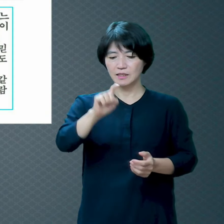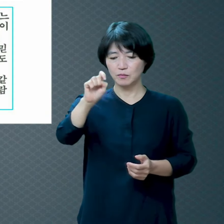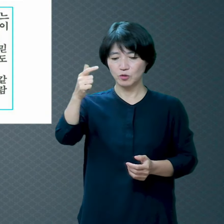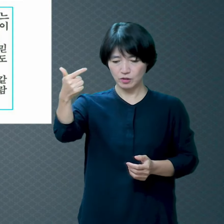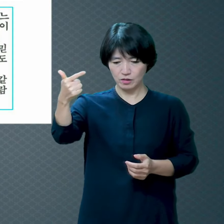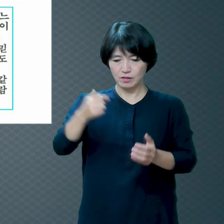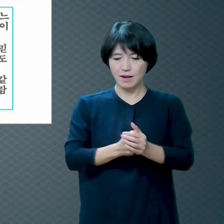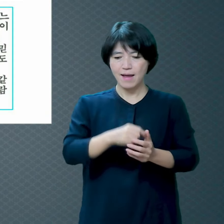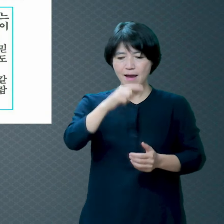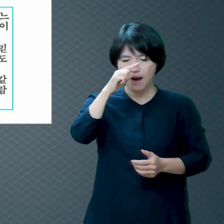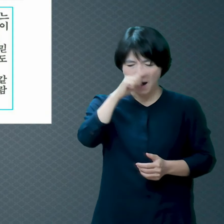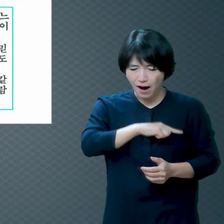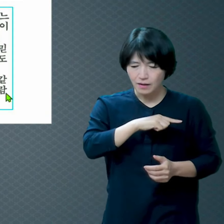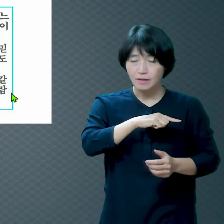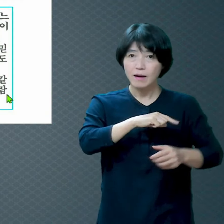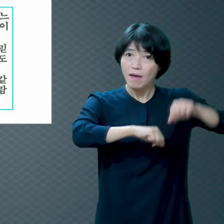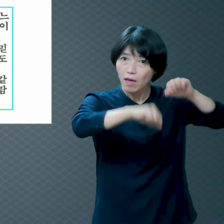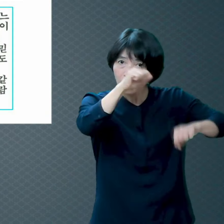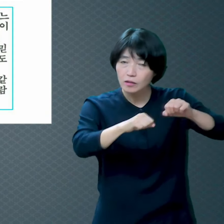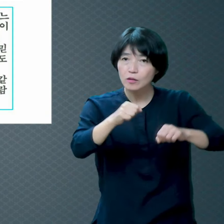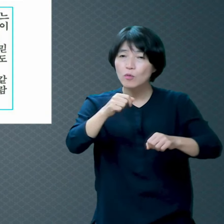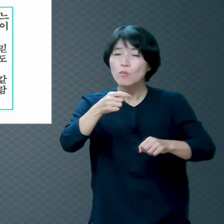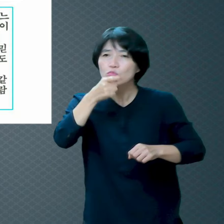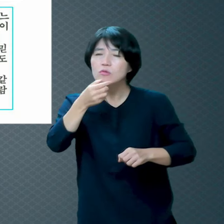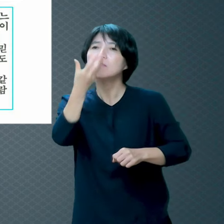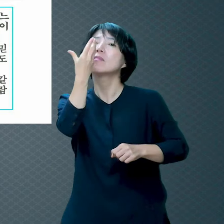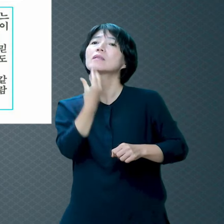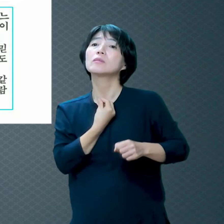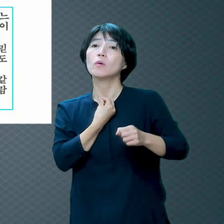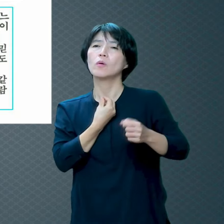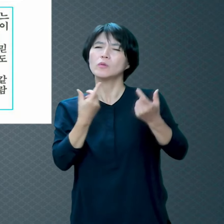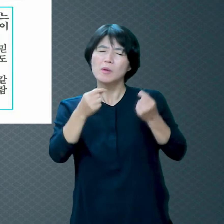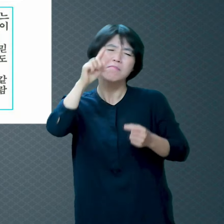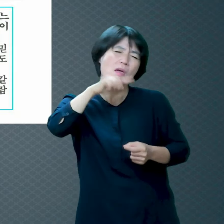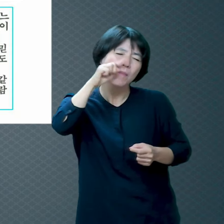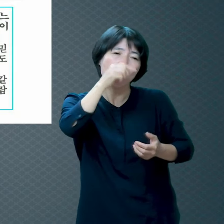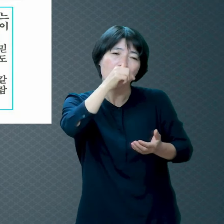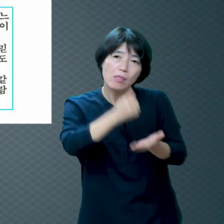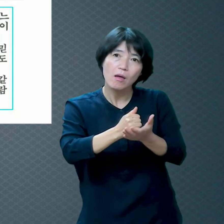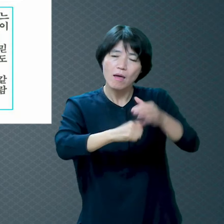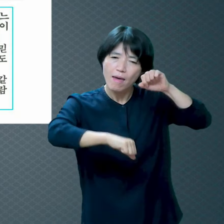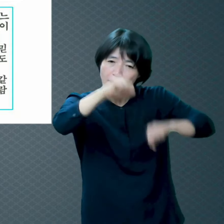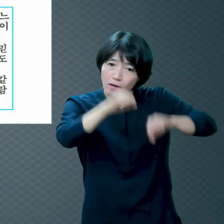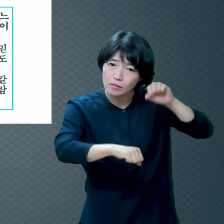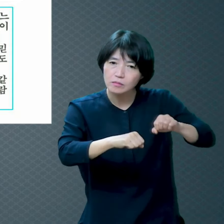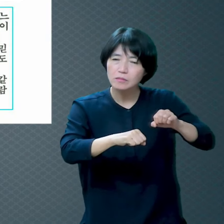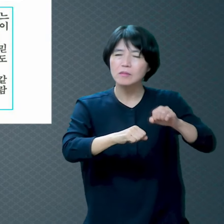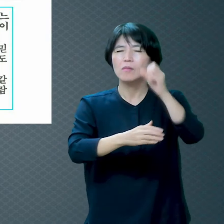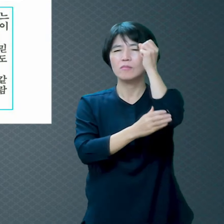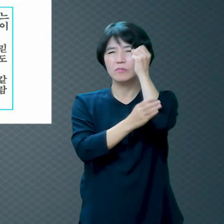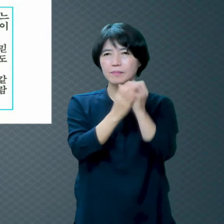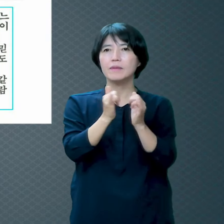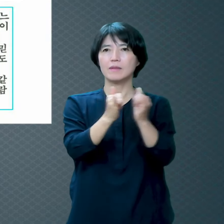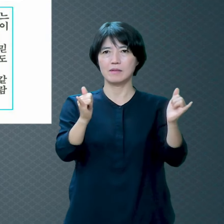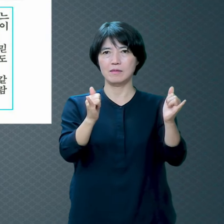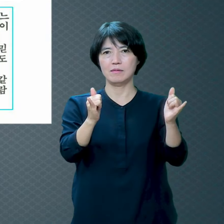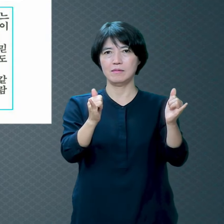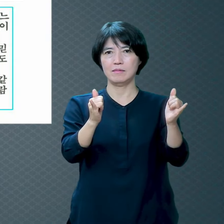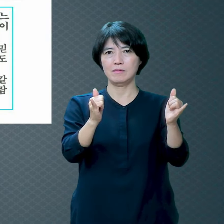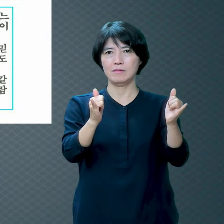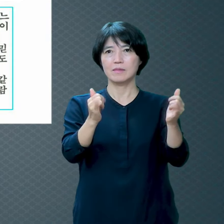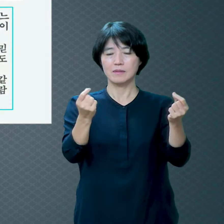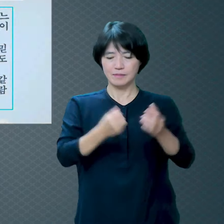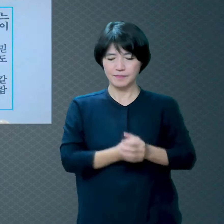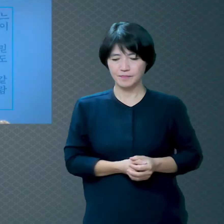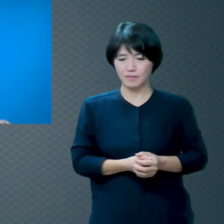마신 같이 하는 가증하고 부패한 사람이겠느냐 지금 봐봐요 위아래 있습니까?